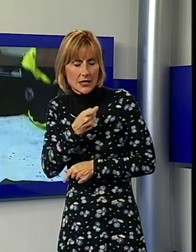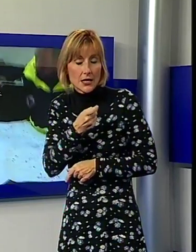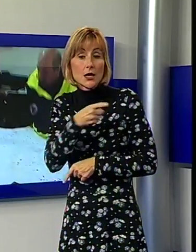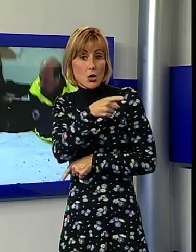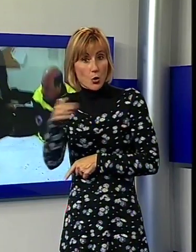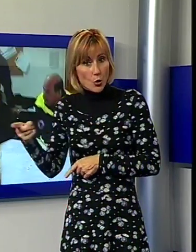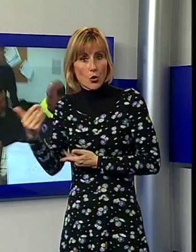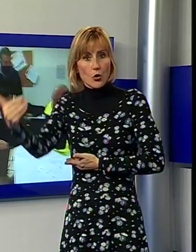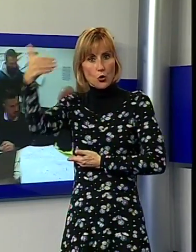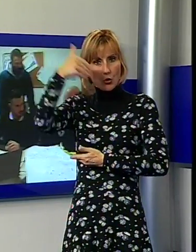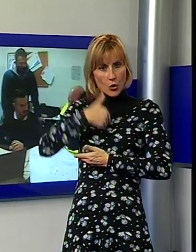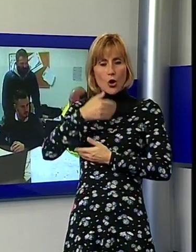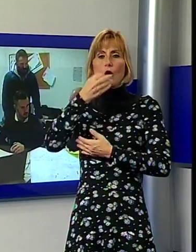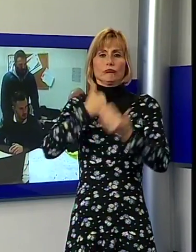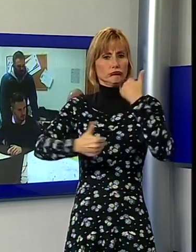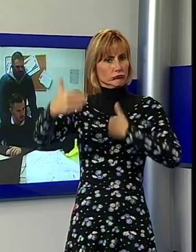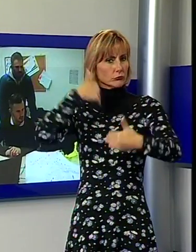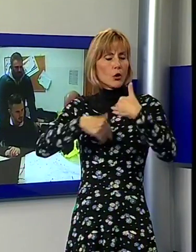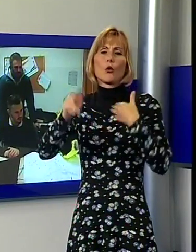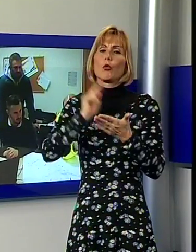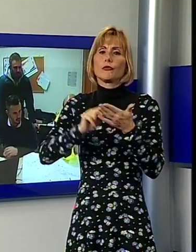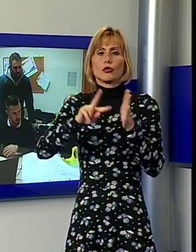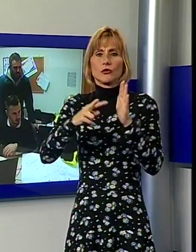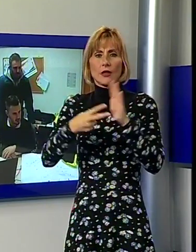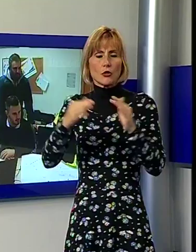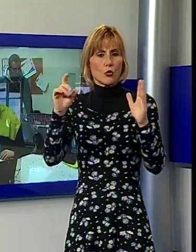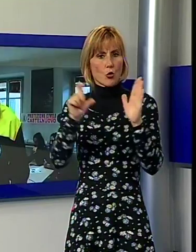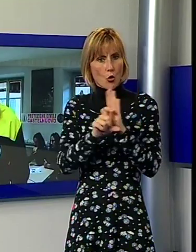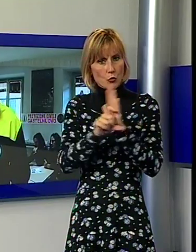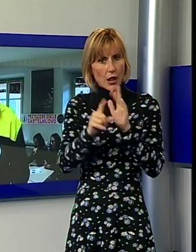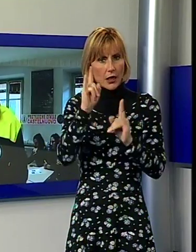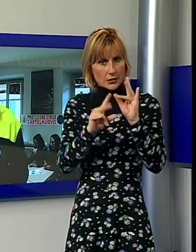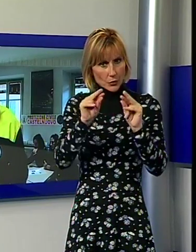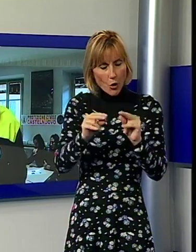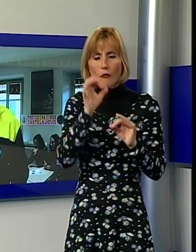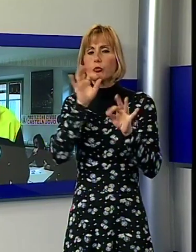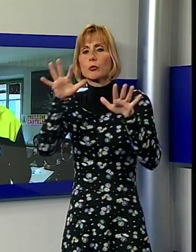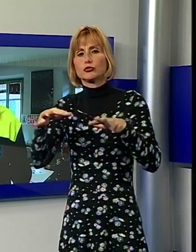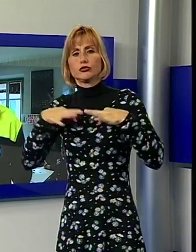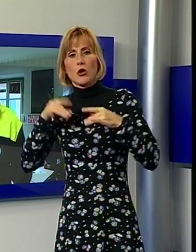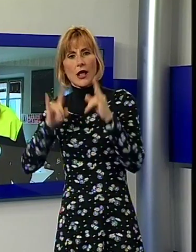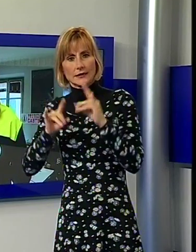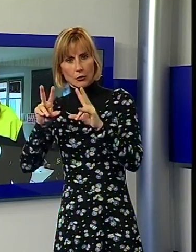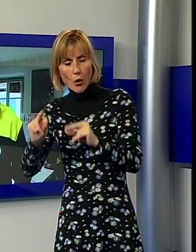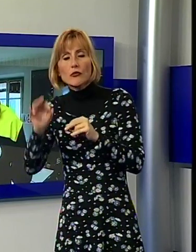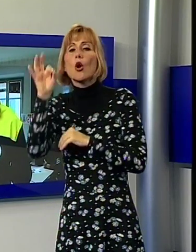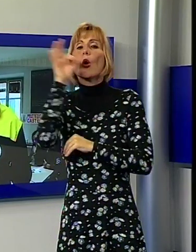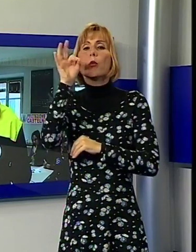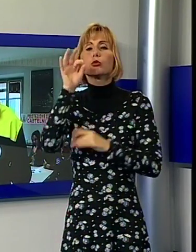nostro ufficio, all'ufficio tecnico comunale e alla protezione civile del Comune di Castelnuovo oppure possono andare a visitare il nostro sito e quindi